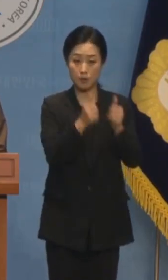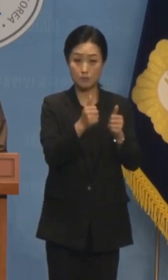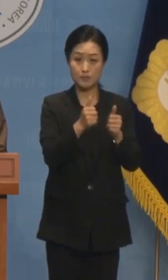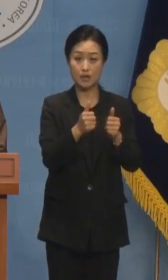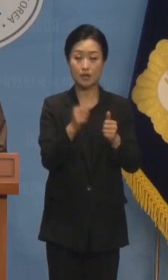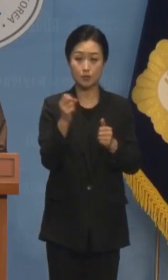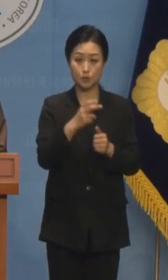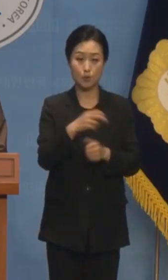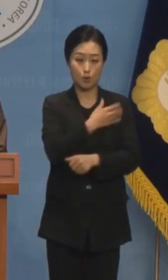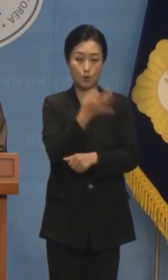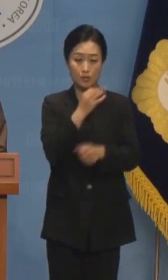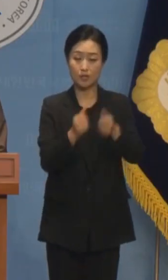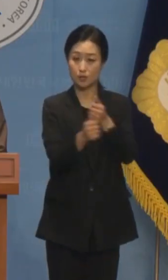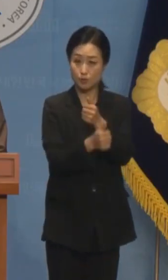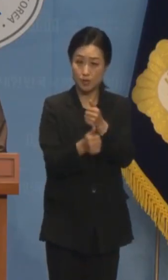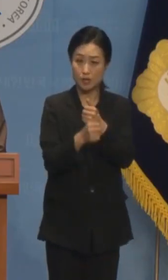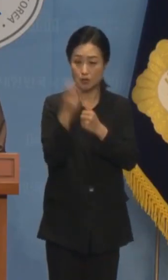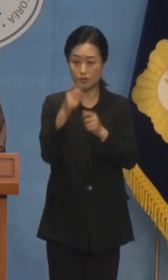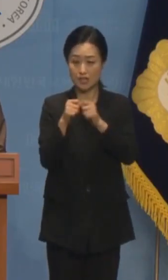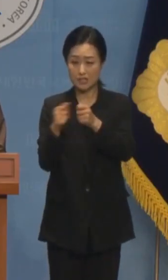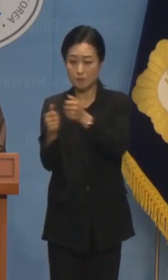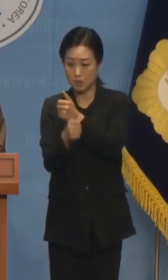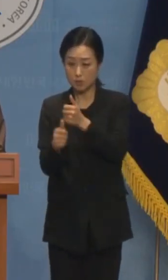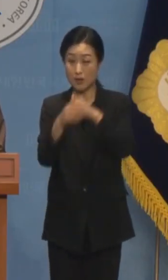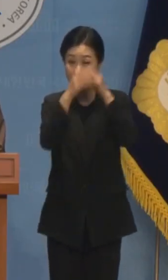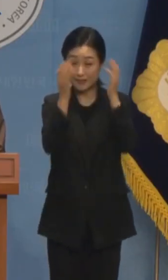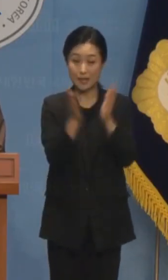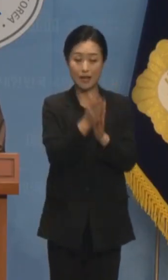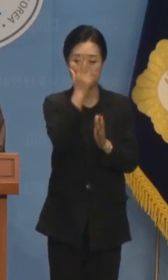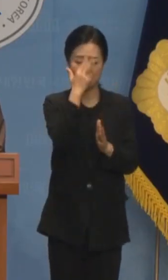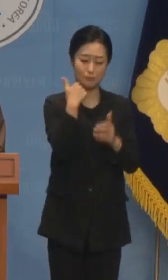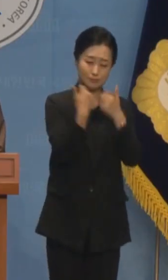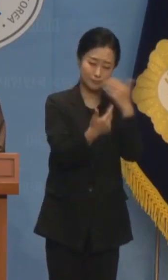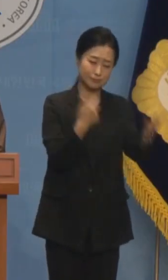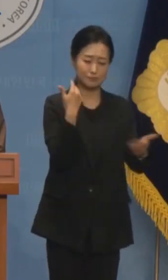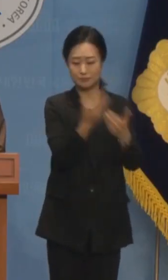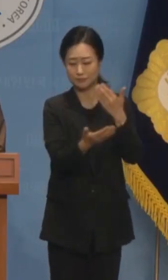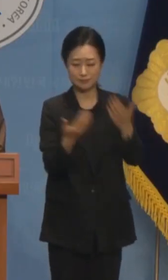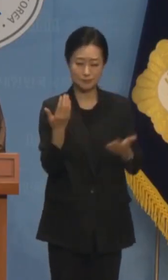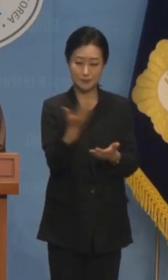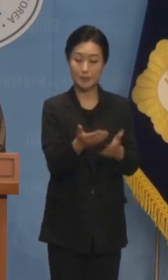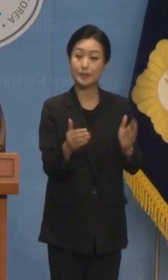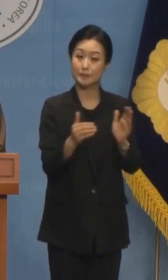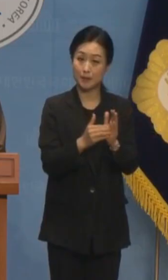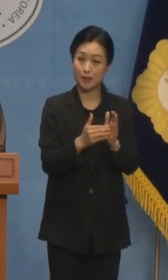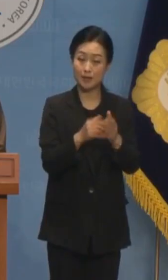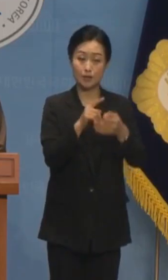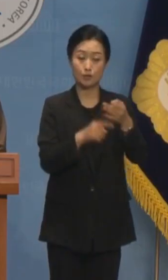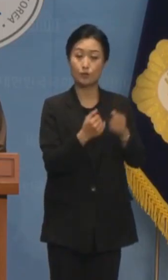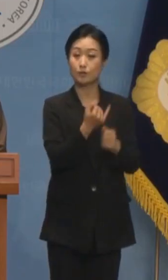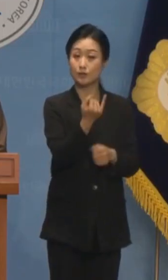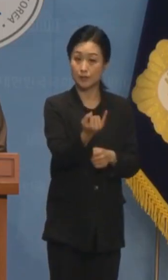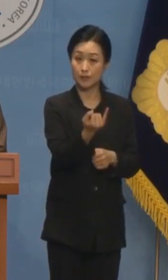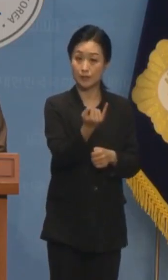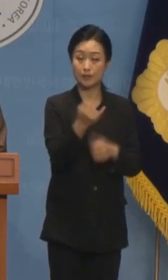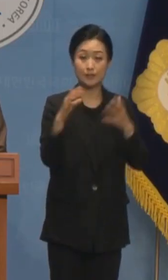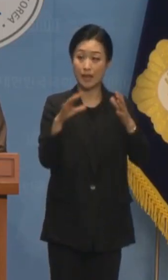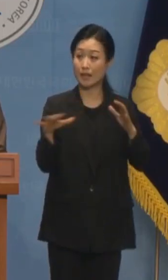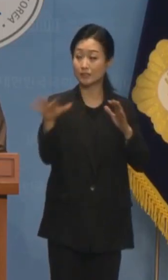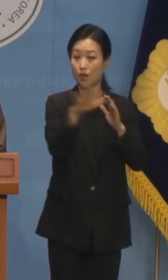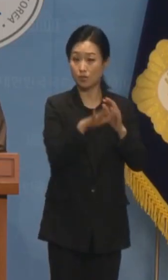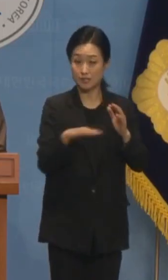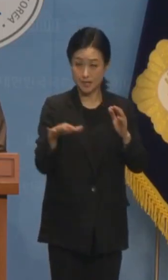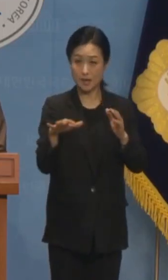수사심의위까지 김건희 여사를 위한 프리패스만 발행 중입니다 김건희 여사에게는 이 나라 전체가